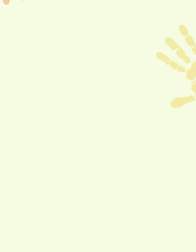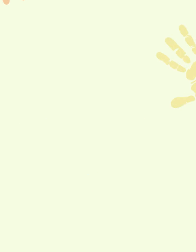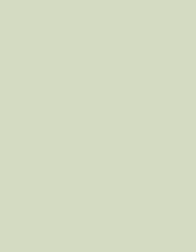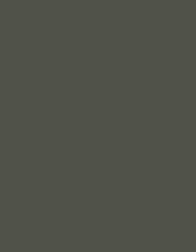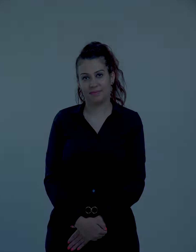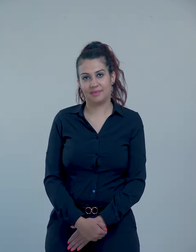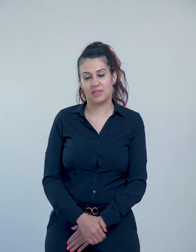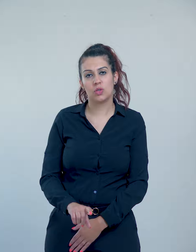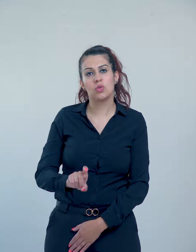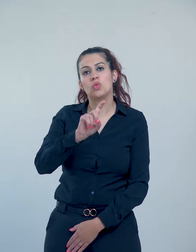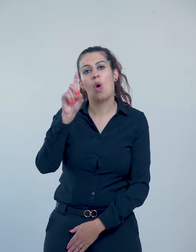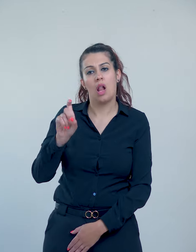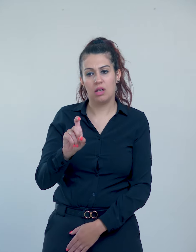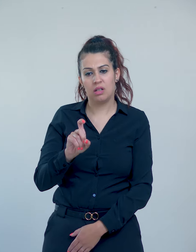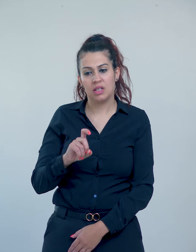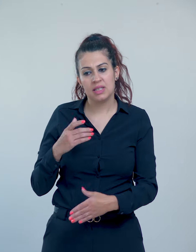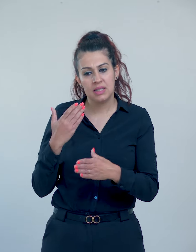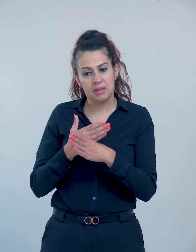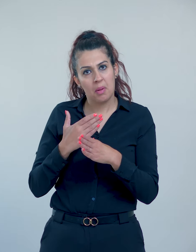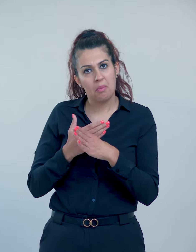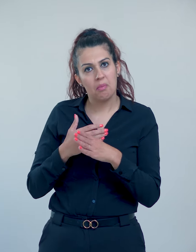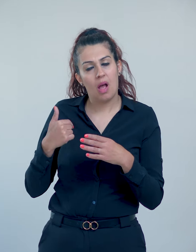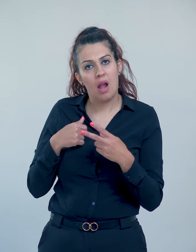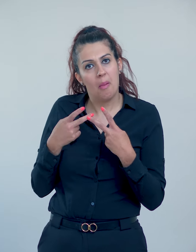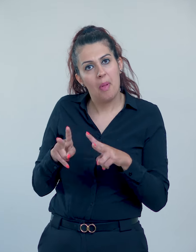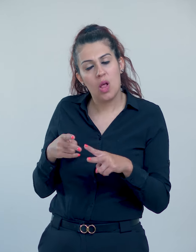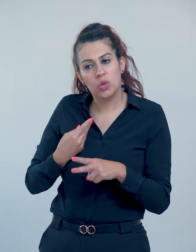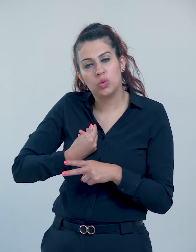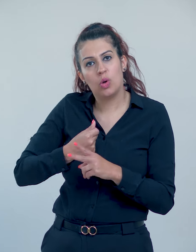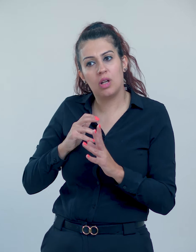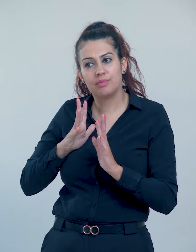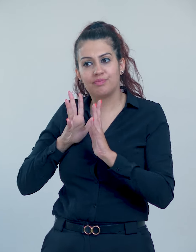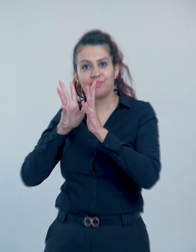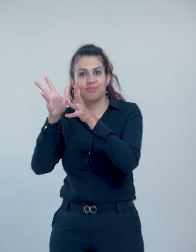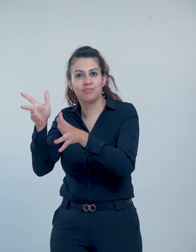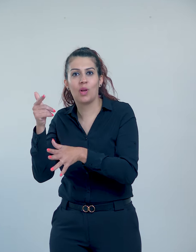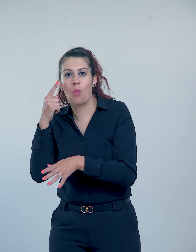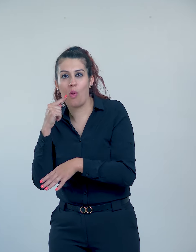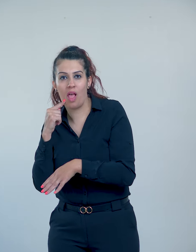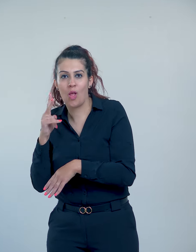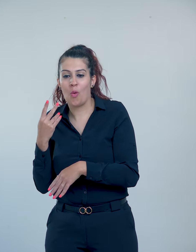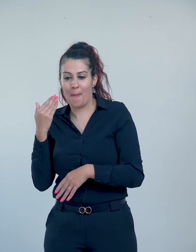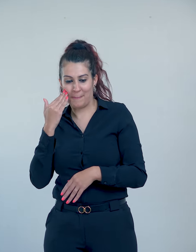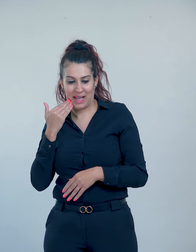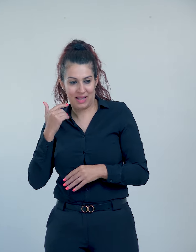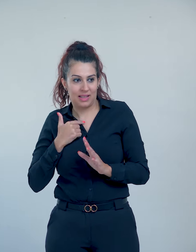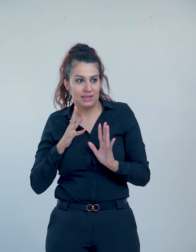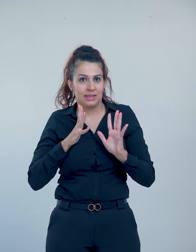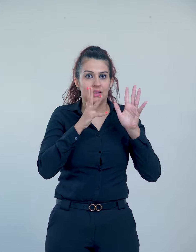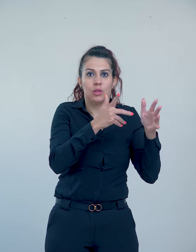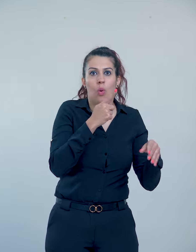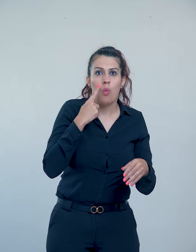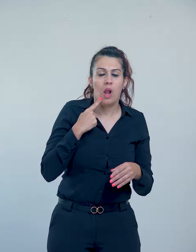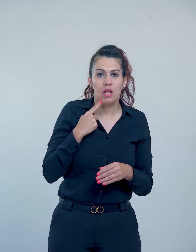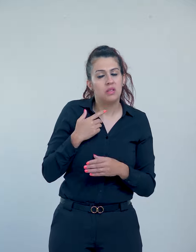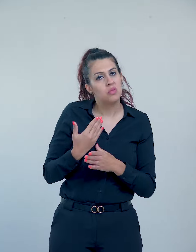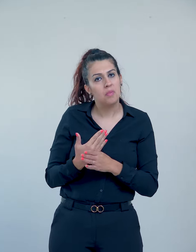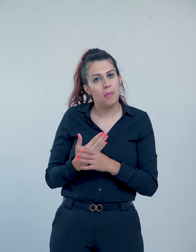لماذا بدأت أشعر بالإنجذاب نحو الجنس الآخر؟ في هذه المرحلة